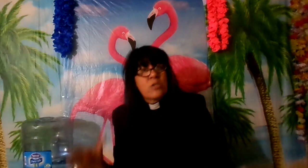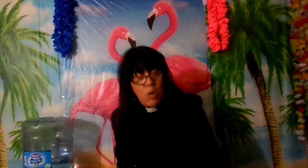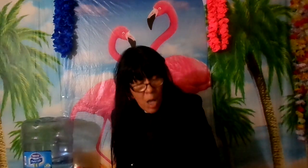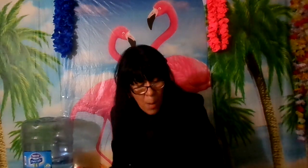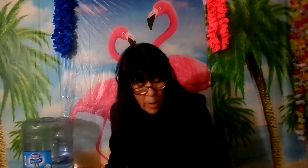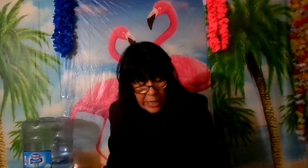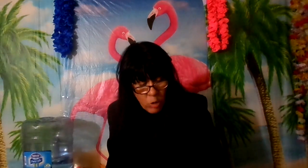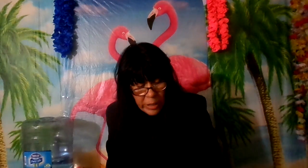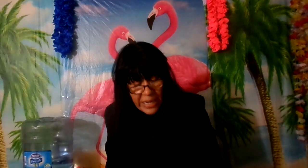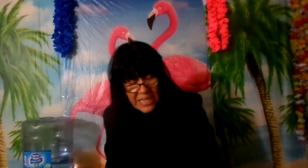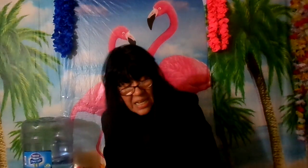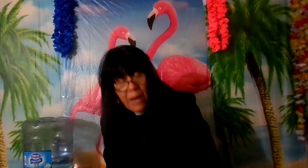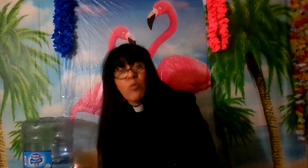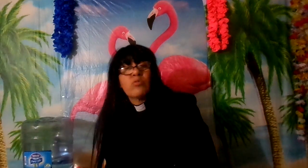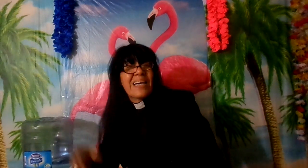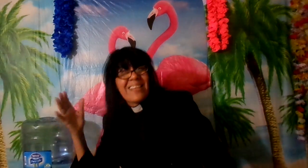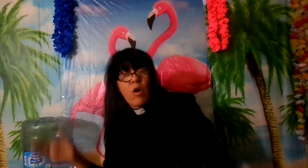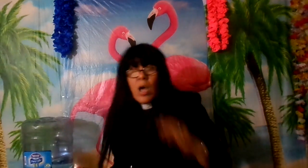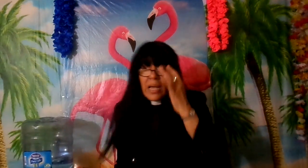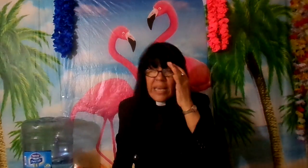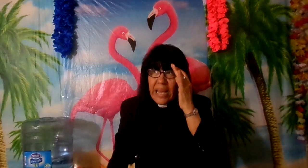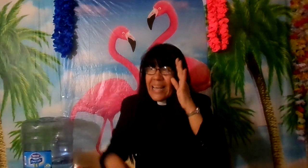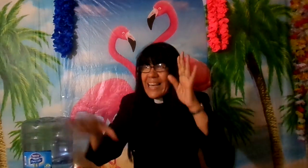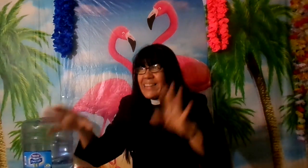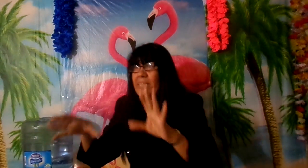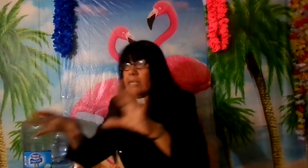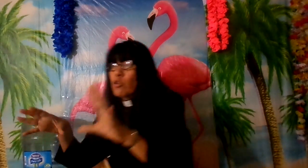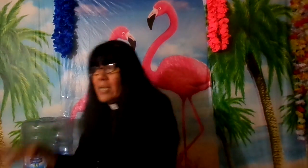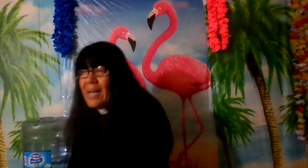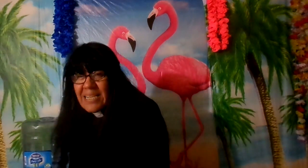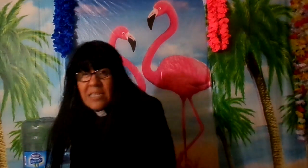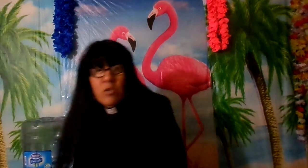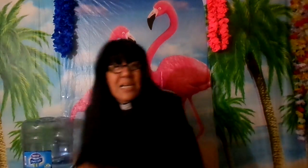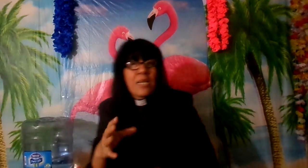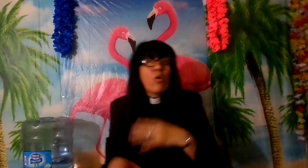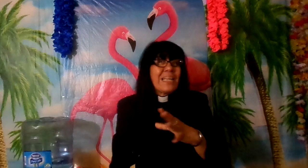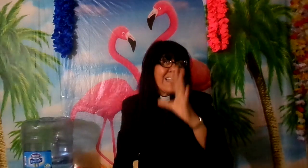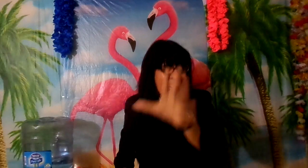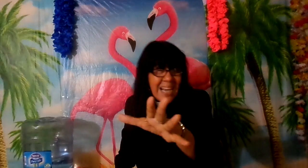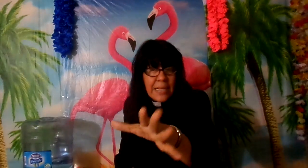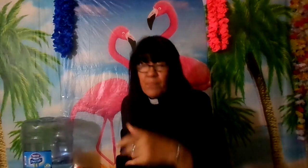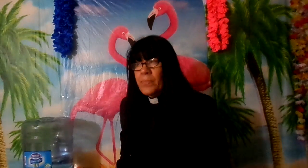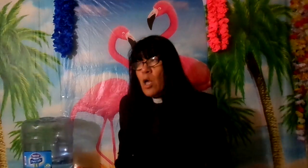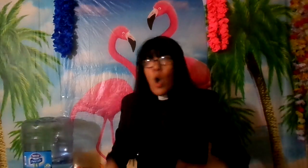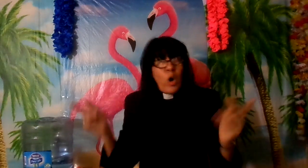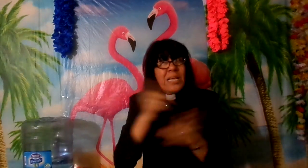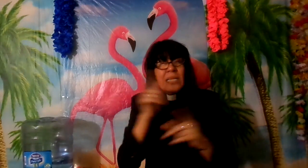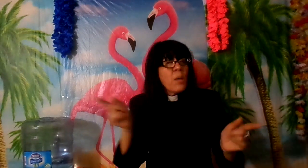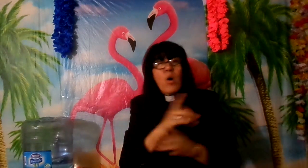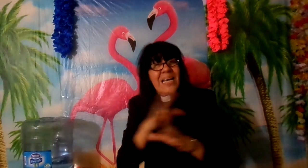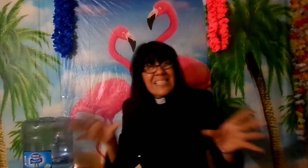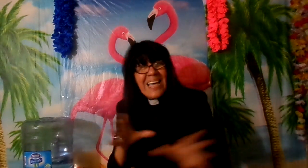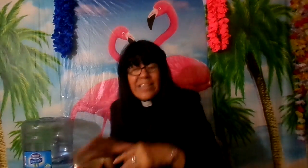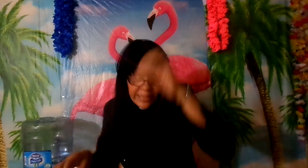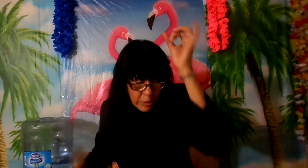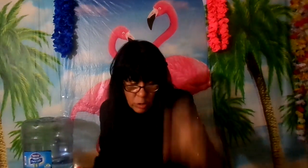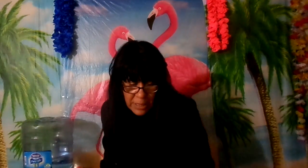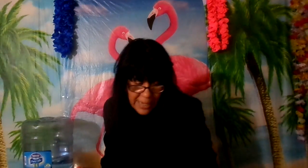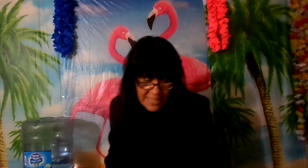son porque no quieren hacer la voluntad de Dios quieren estar dentro de la casa de Dios y hacer lo que les da la gana hoy día tenemos esa gente dentro de la casa